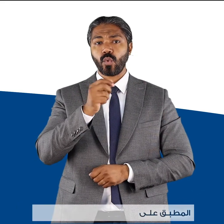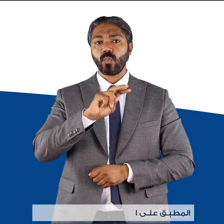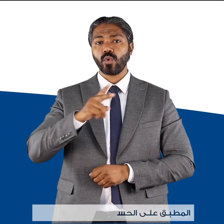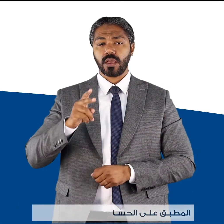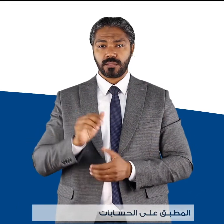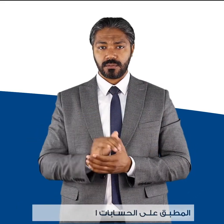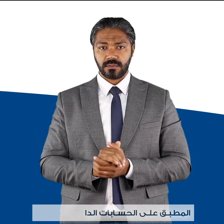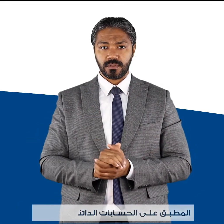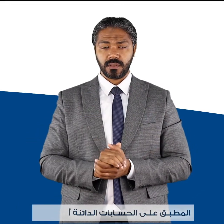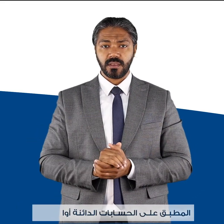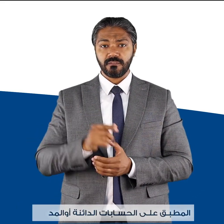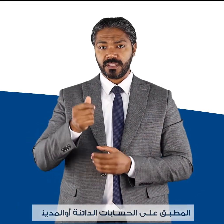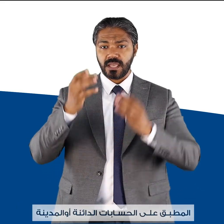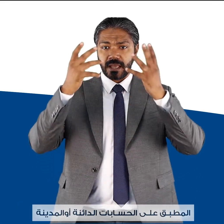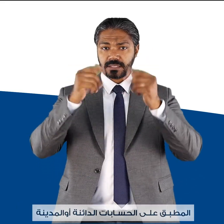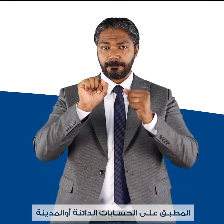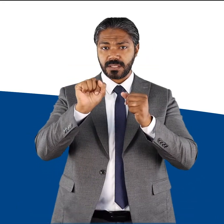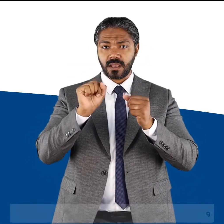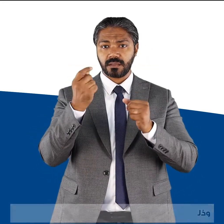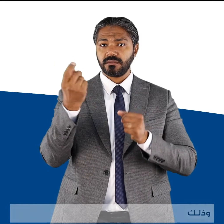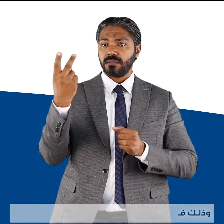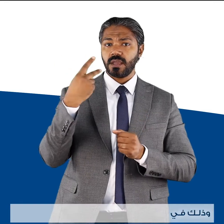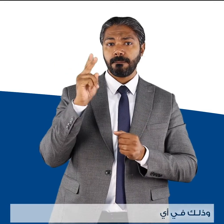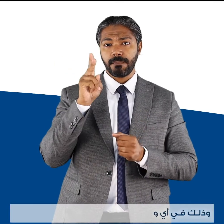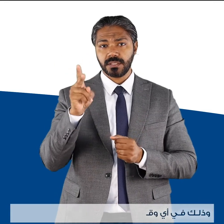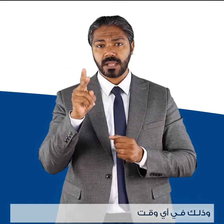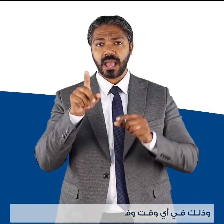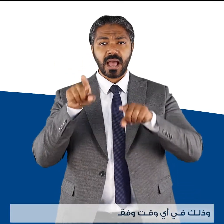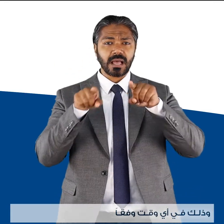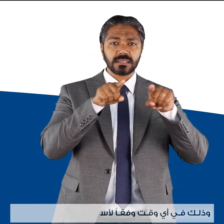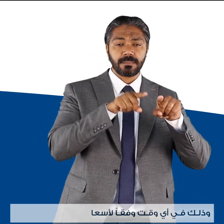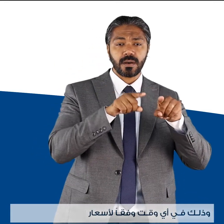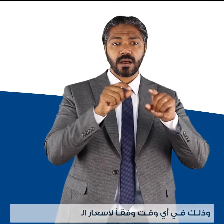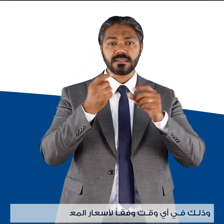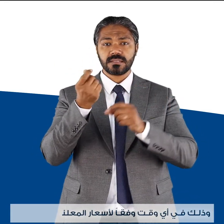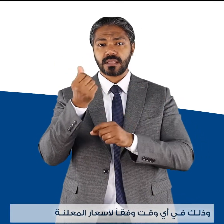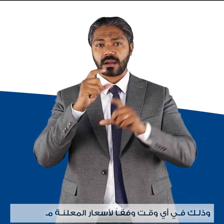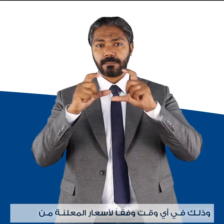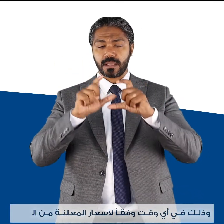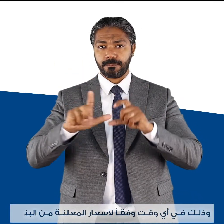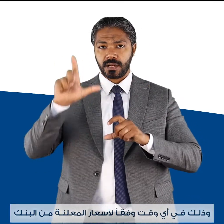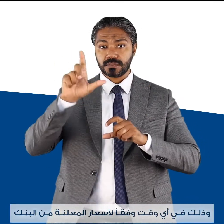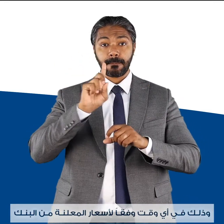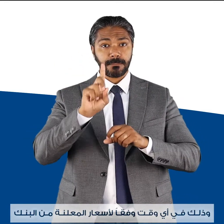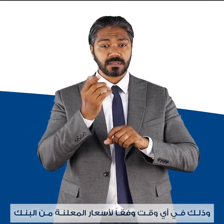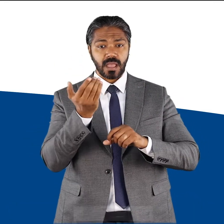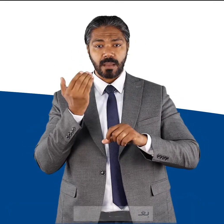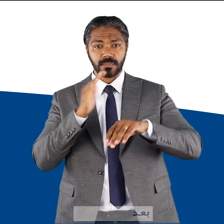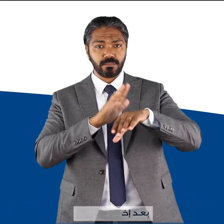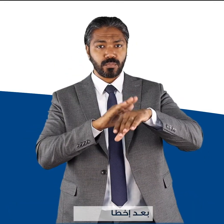على الحسابات الدائنة أو المدينة وذلك في أي وقت وفقاً للأسعار المعلنة من البنك بعد إختار